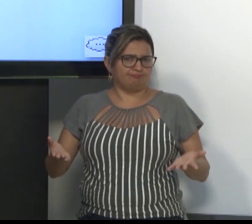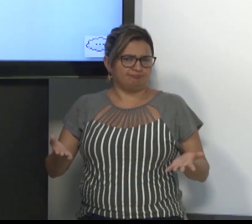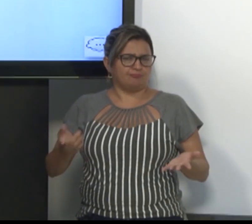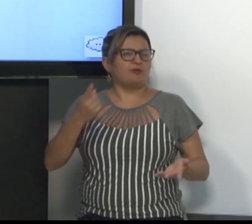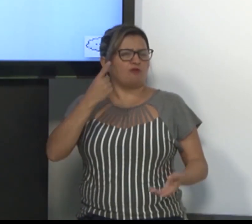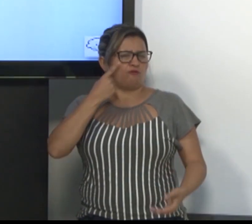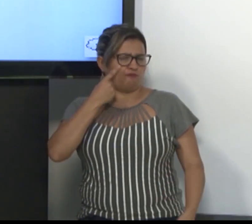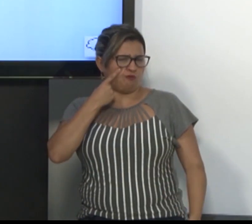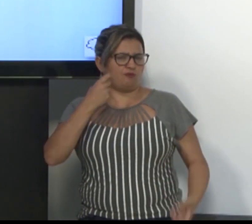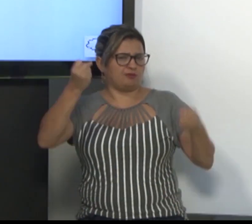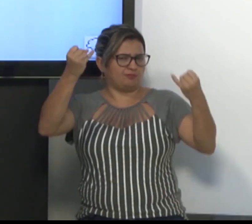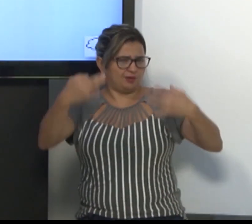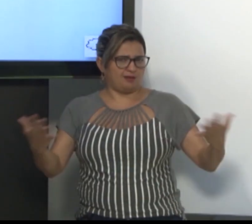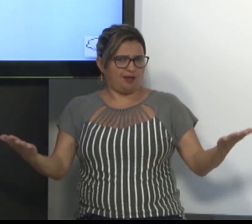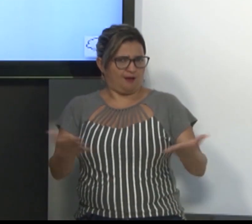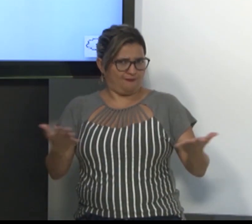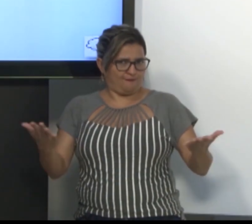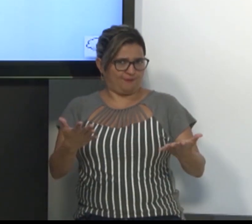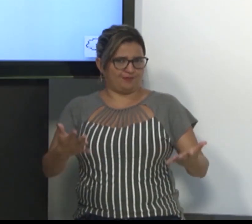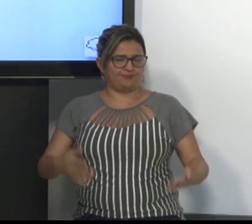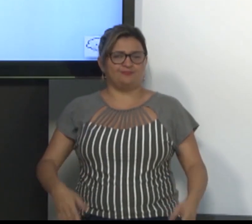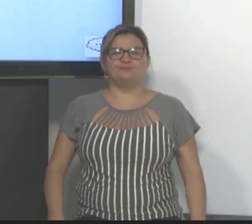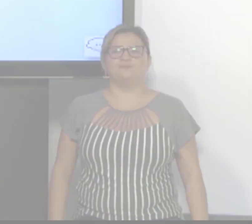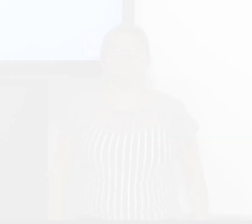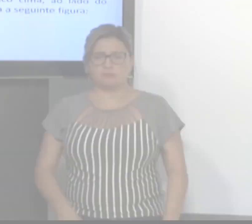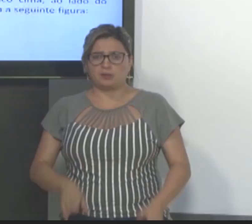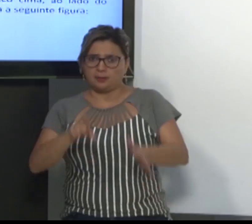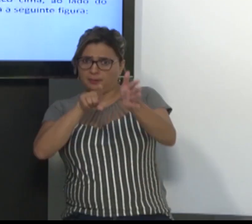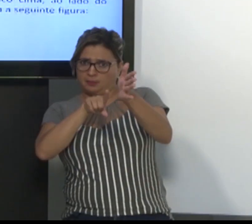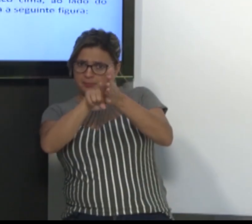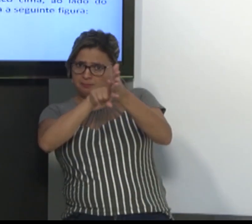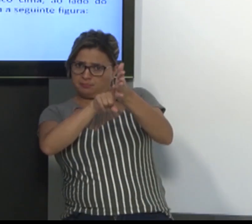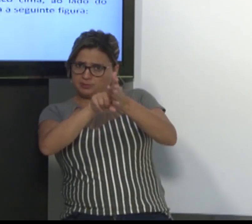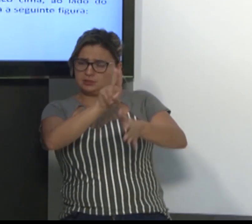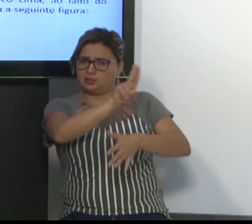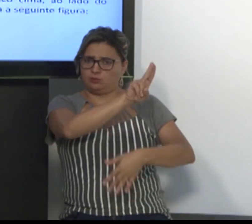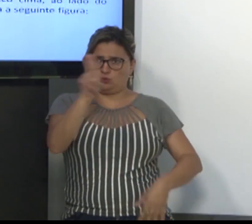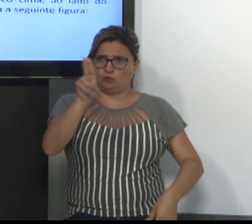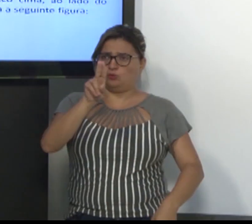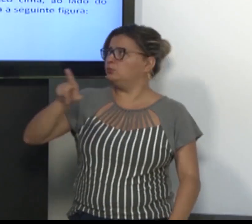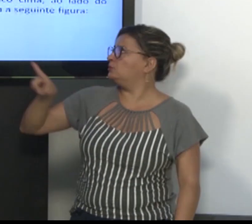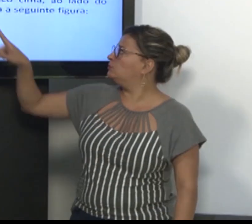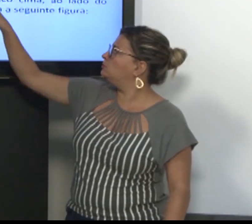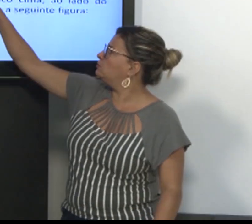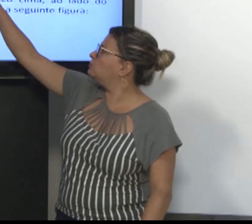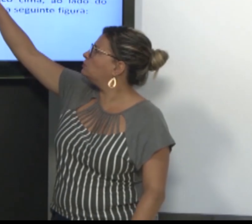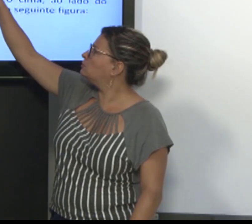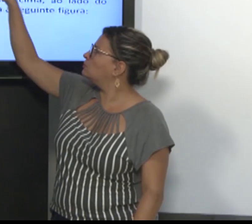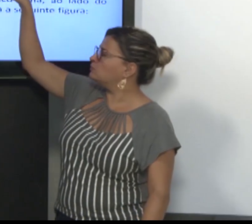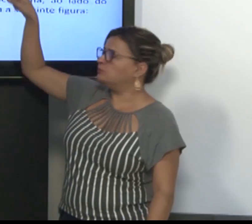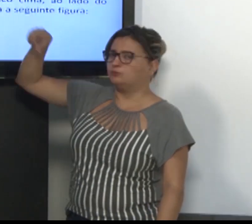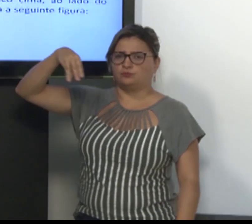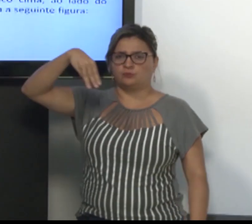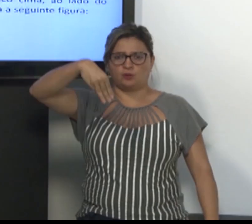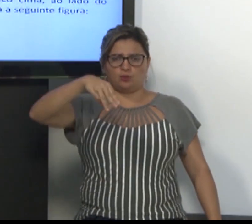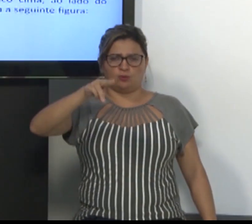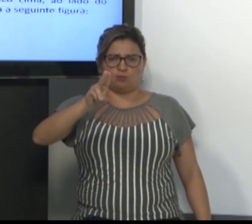correto? Onde deve ser sinalizado? Eu vou dar um exemplo agora para vocês. Nas pesquisas